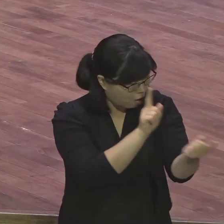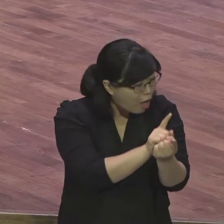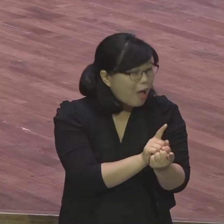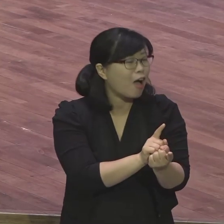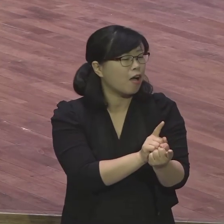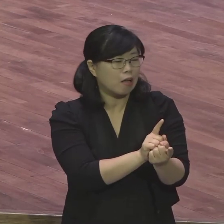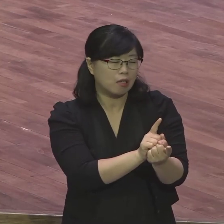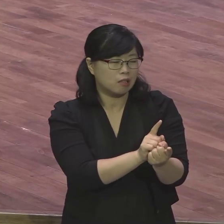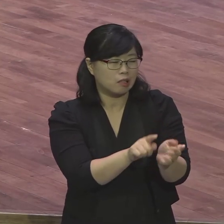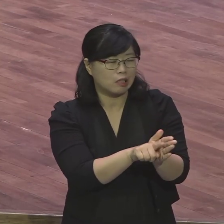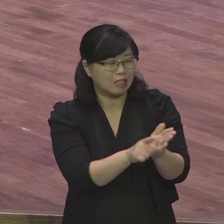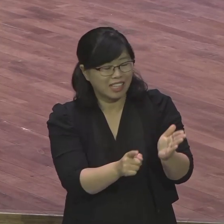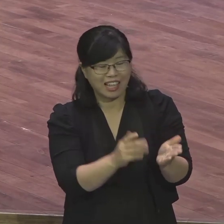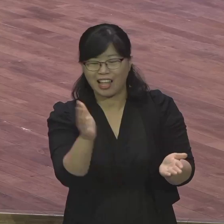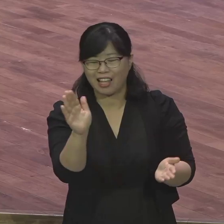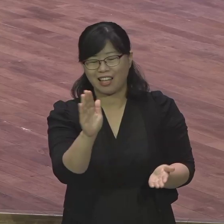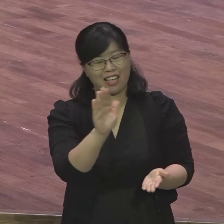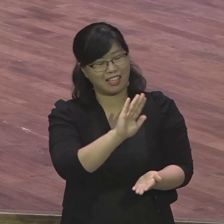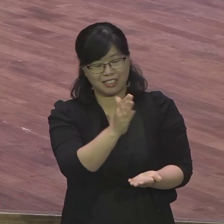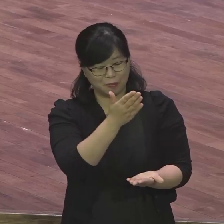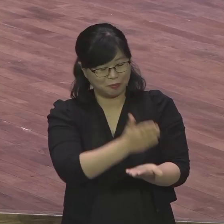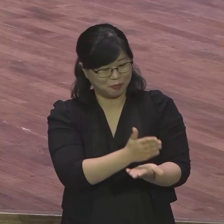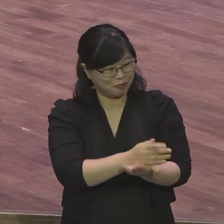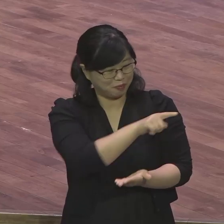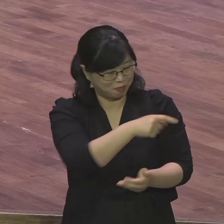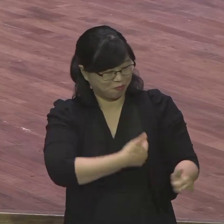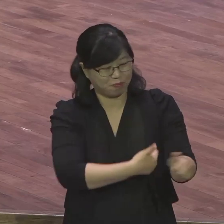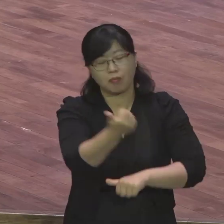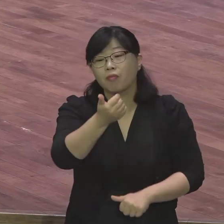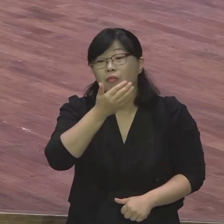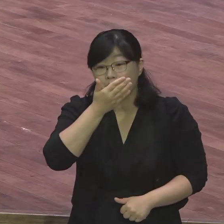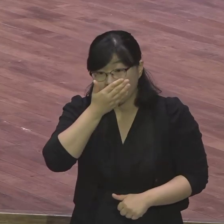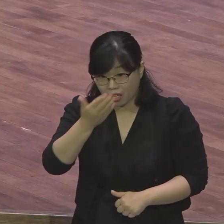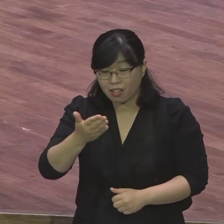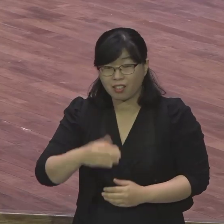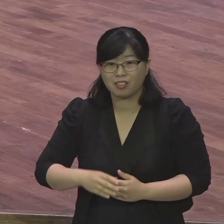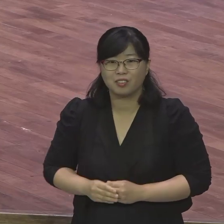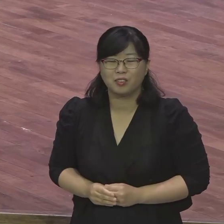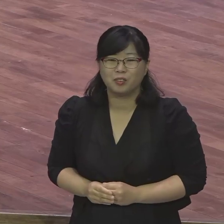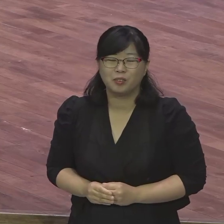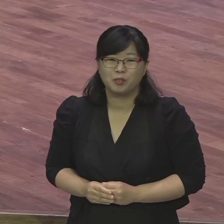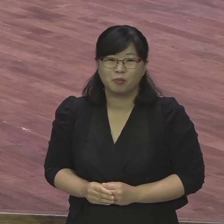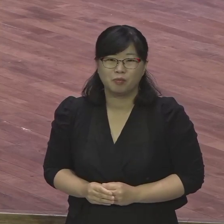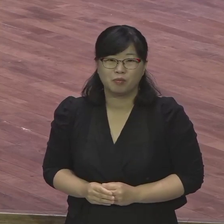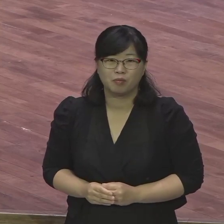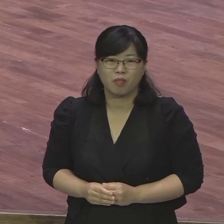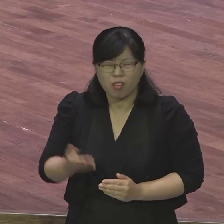모르고 안 믿어요. 못 느껴요. 이걸 다 놓쳐요.